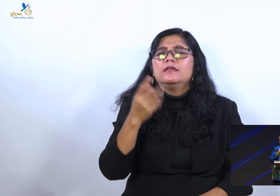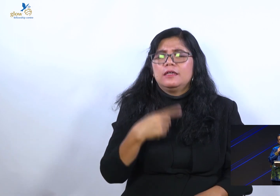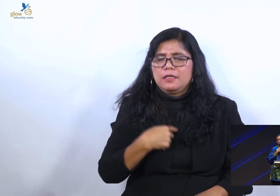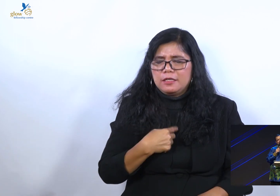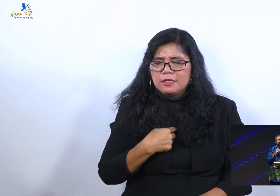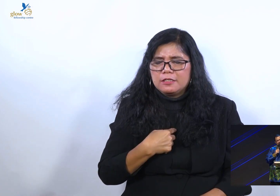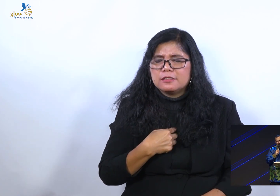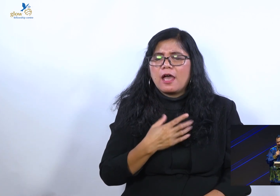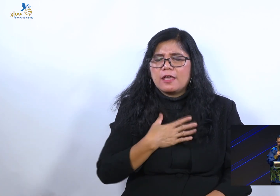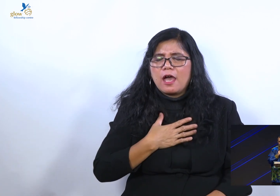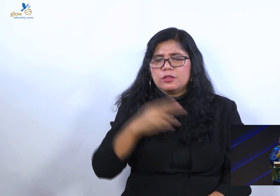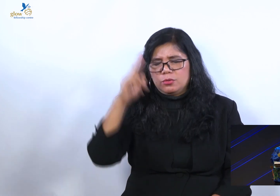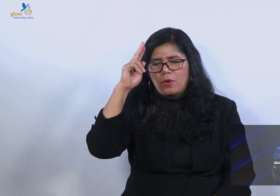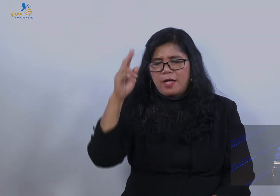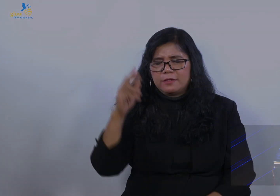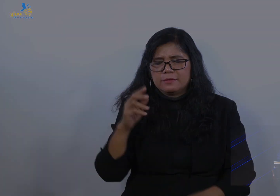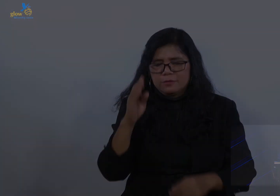kita. Kita datang pada Tuhan.